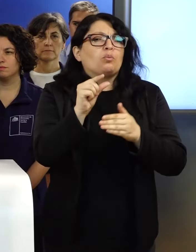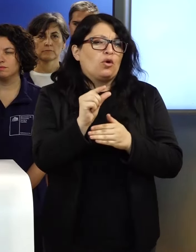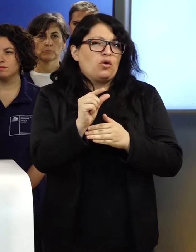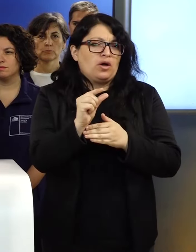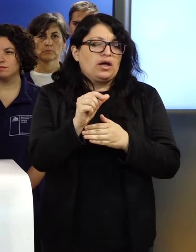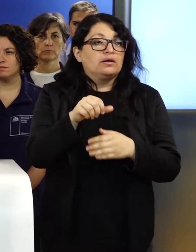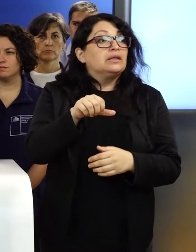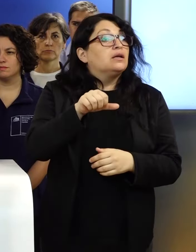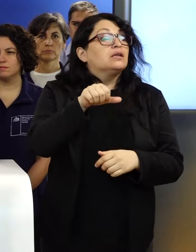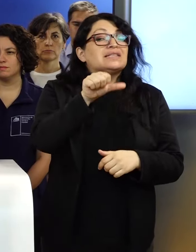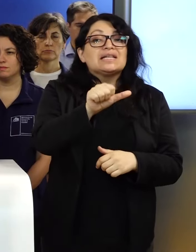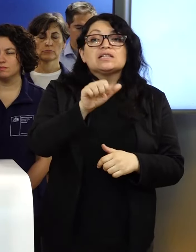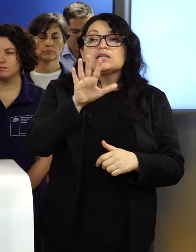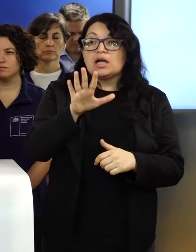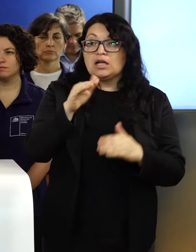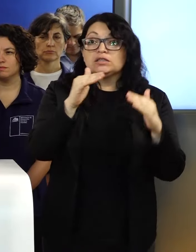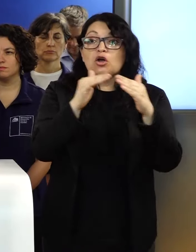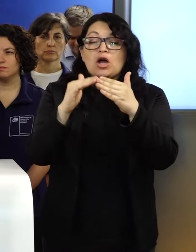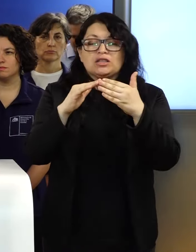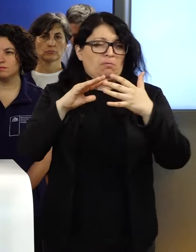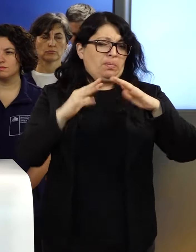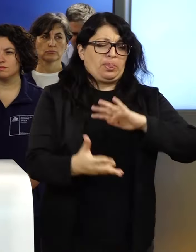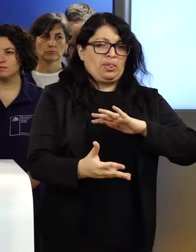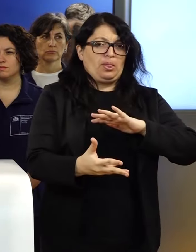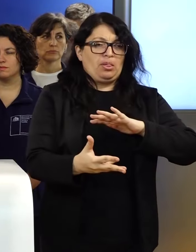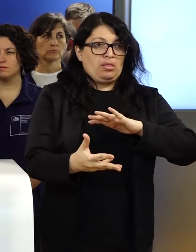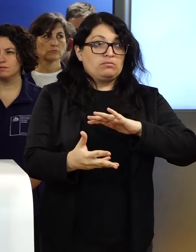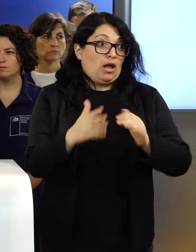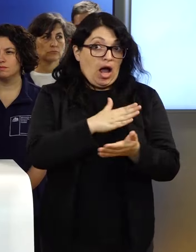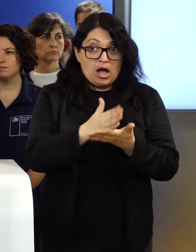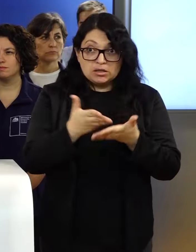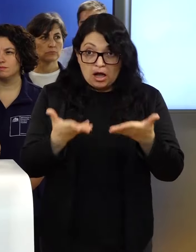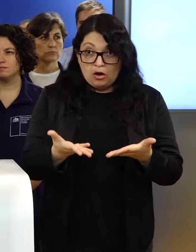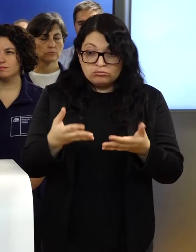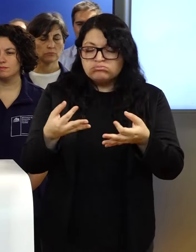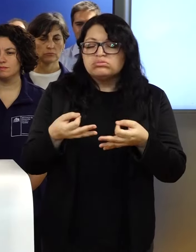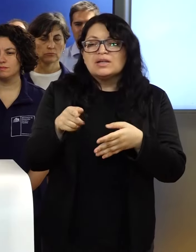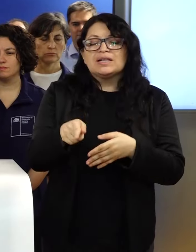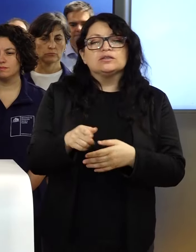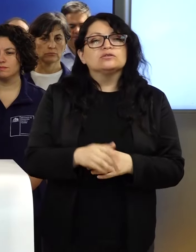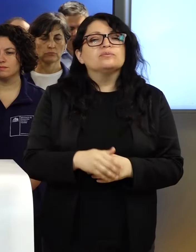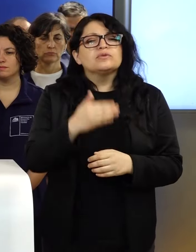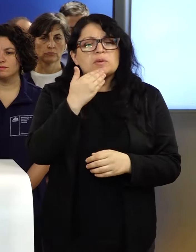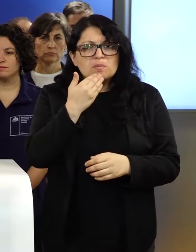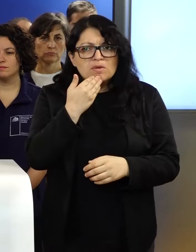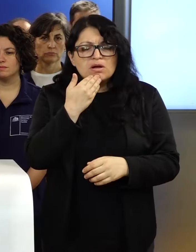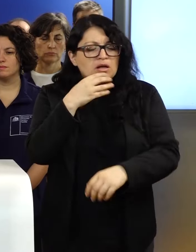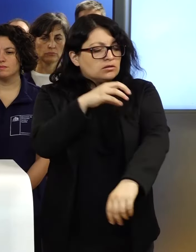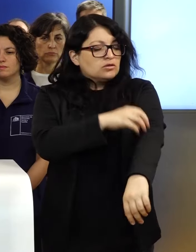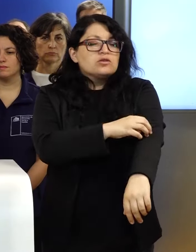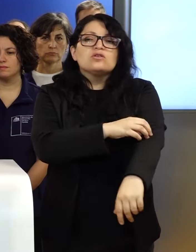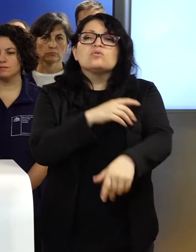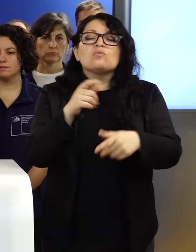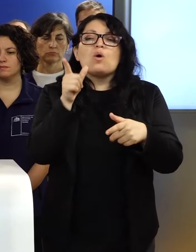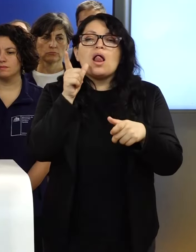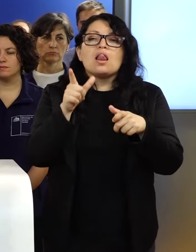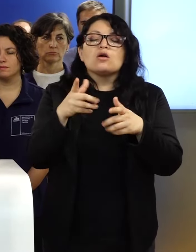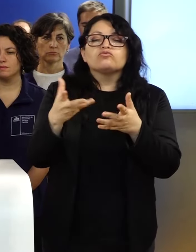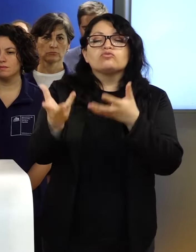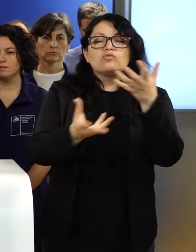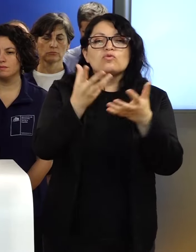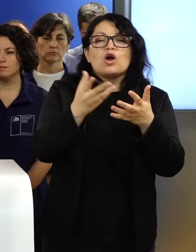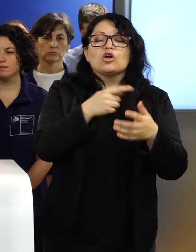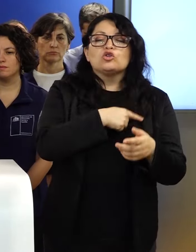65 viviendas que se han destruido hasta el momento. Los mayores incendios que afectan a la región son La Estrella y